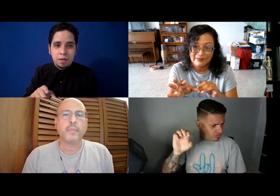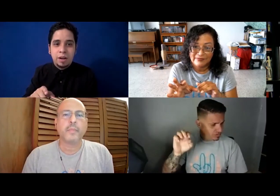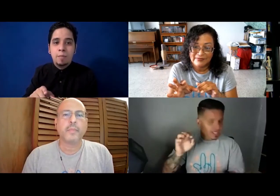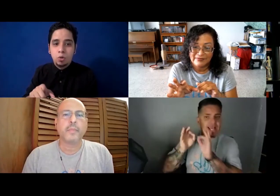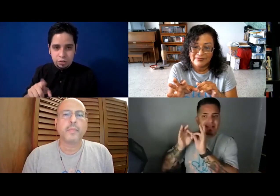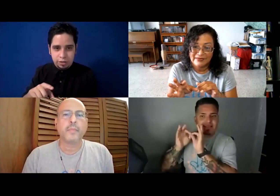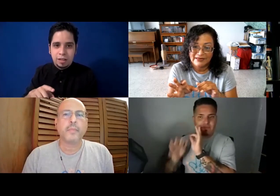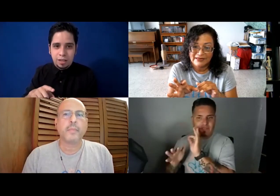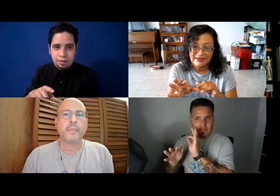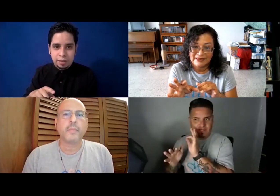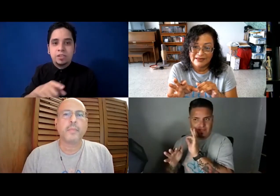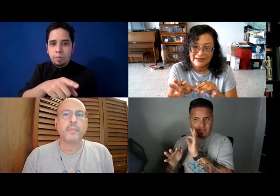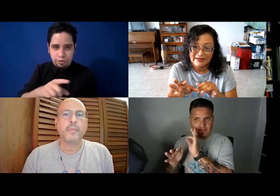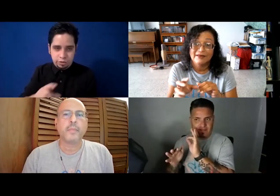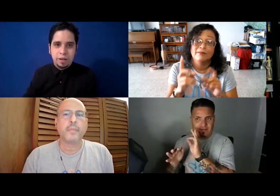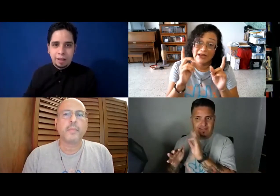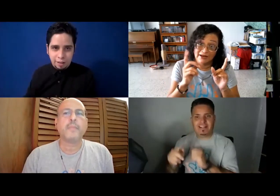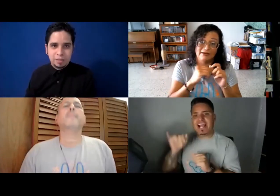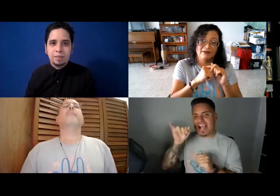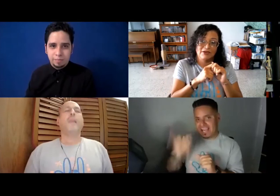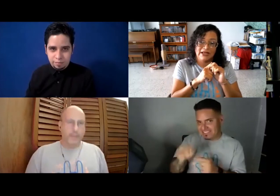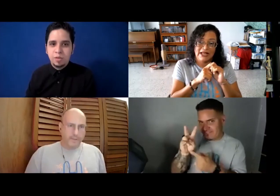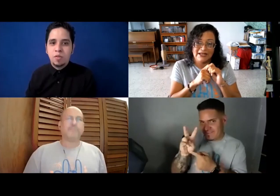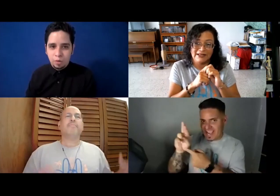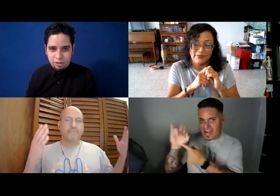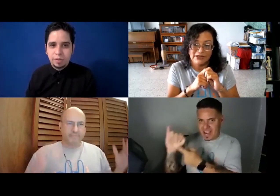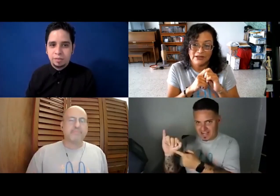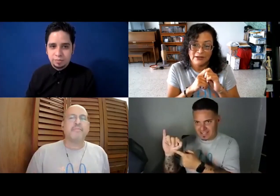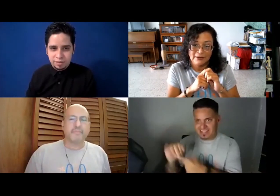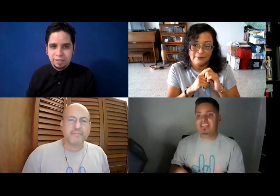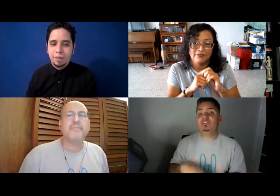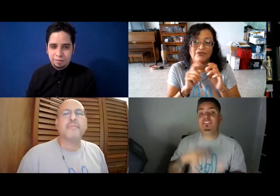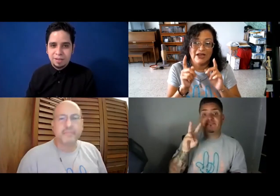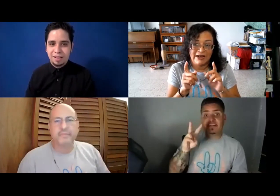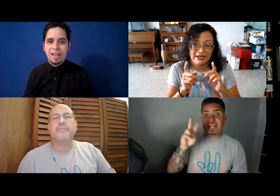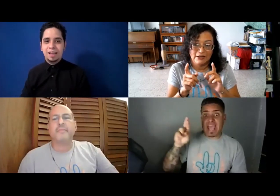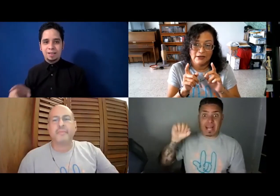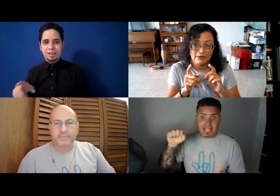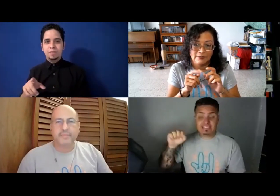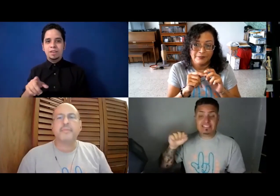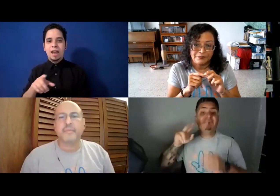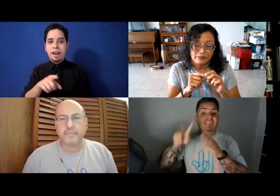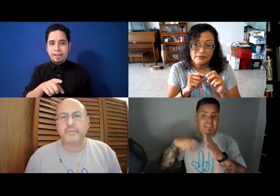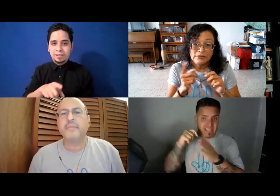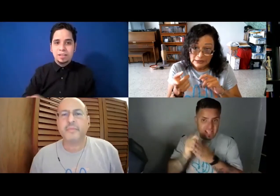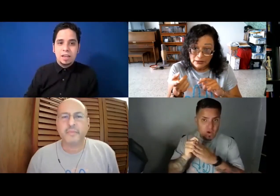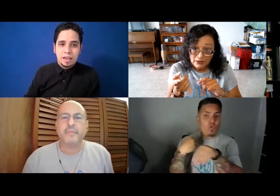Remote, exacta, Interpreter, está también. Tú sabes que la es Interpreter. Está bien. VRI. Y VRS es